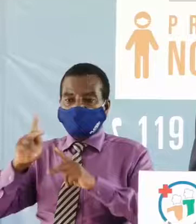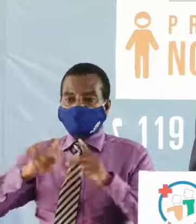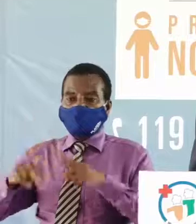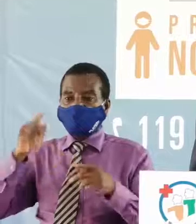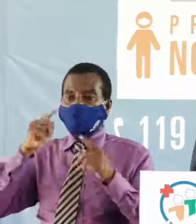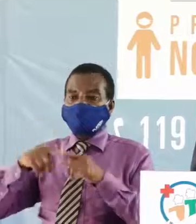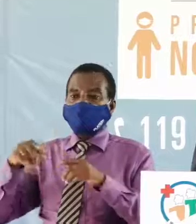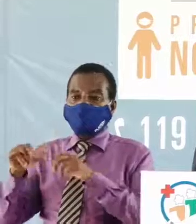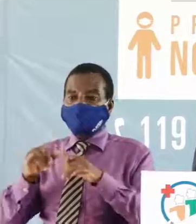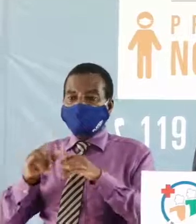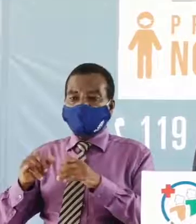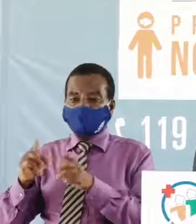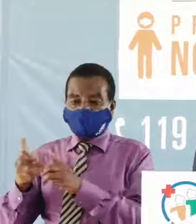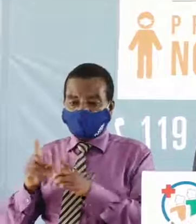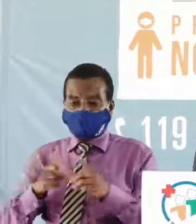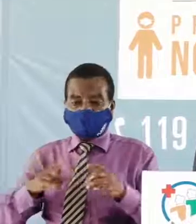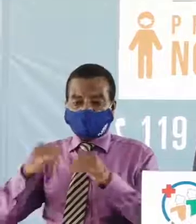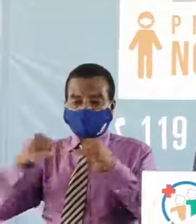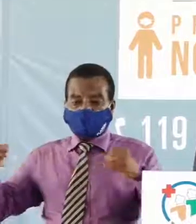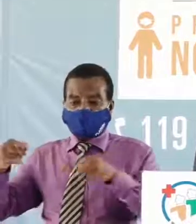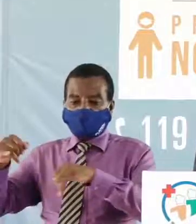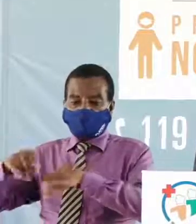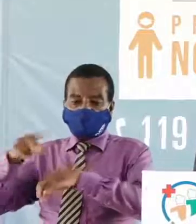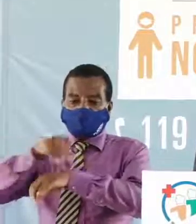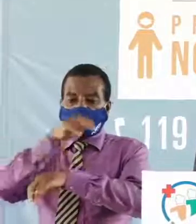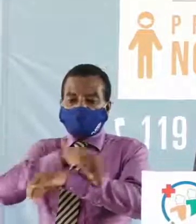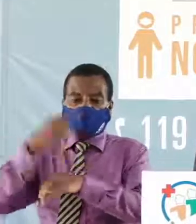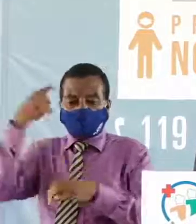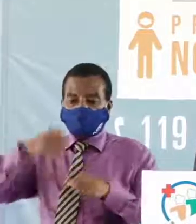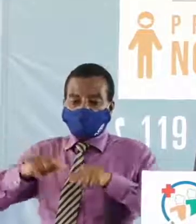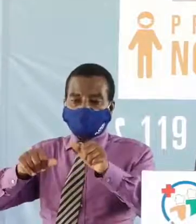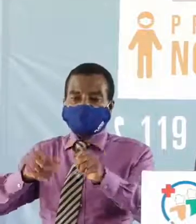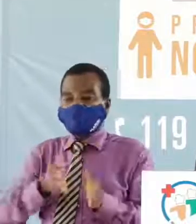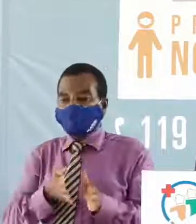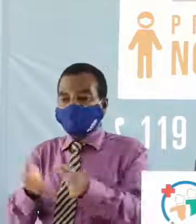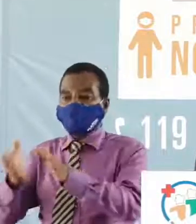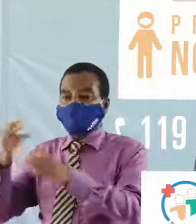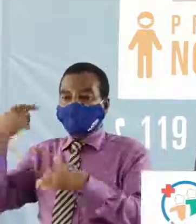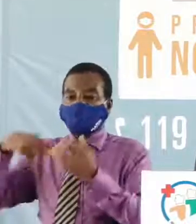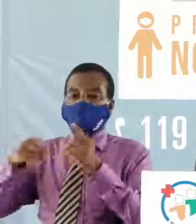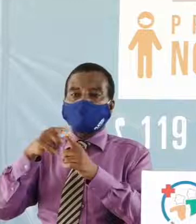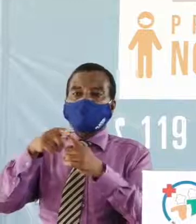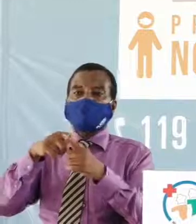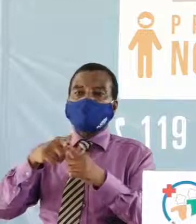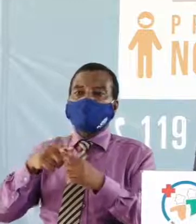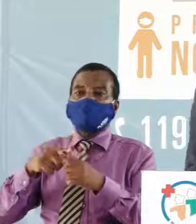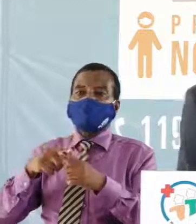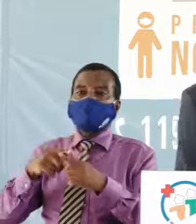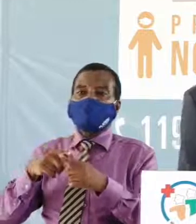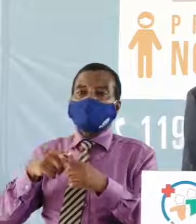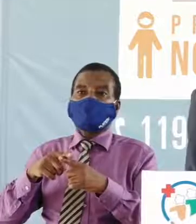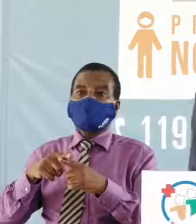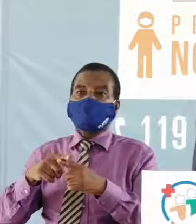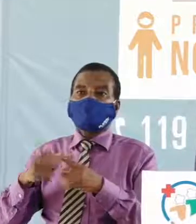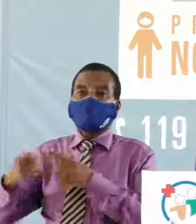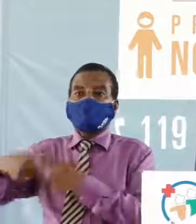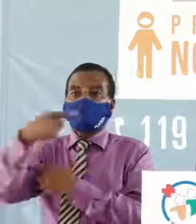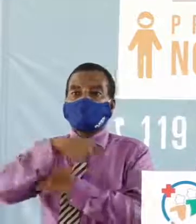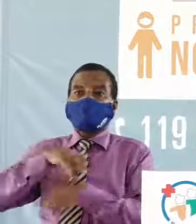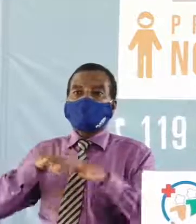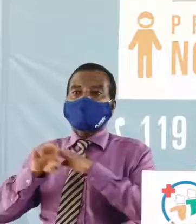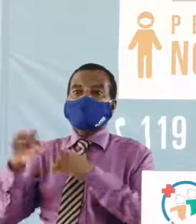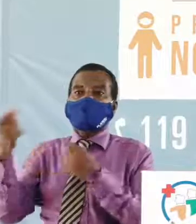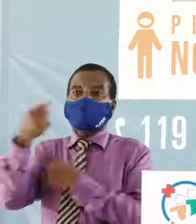distanciations sociales et du port du masque poursuit son chemin vers son destin de jour en jour